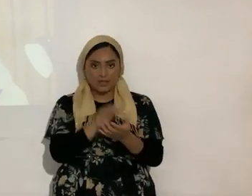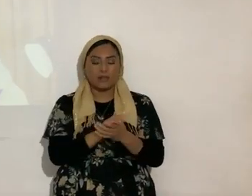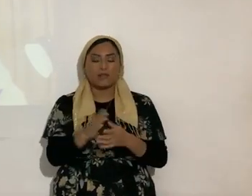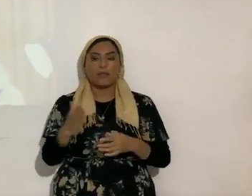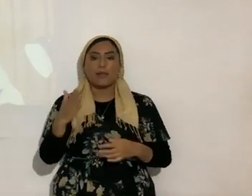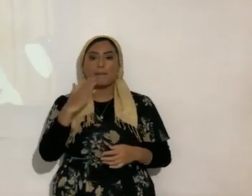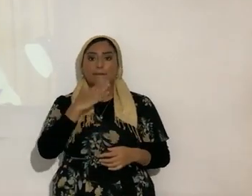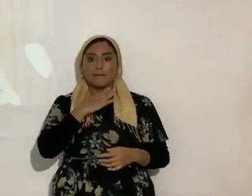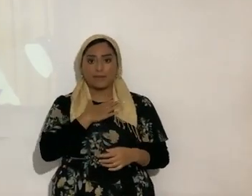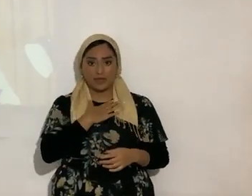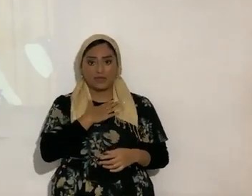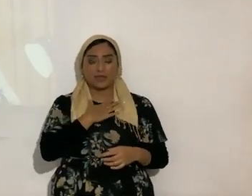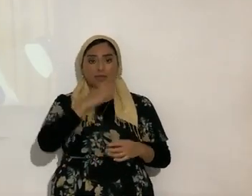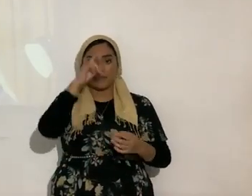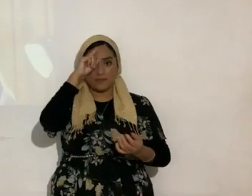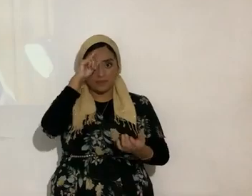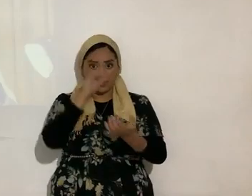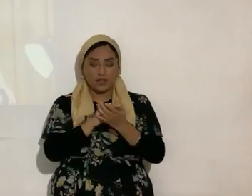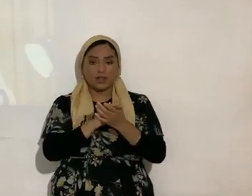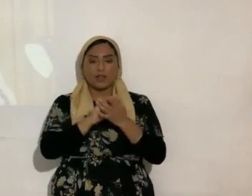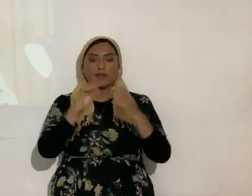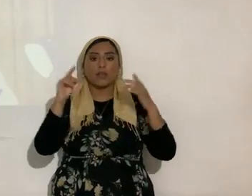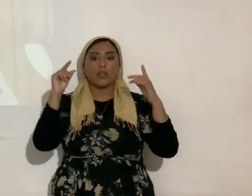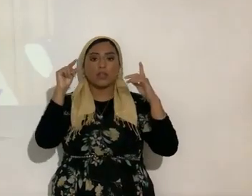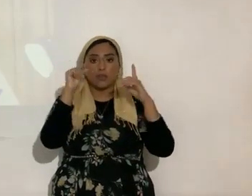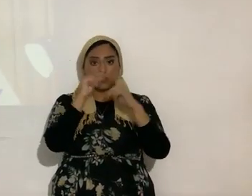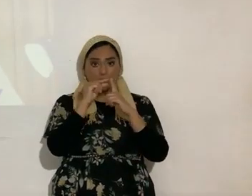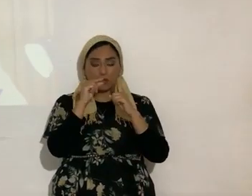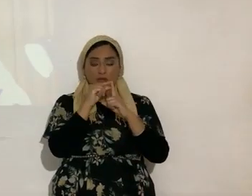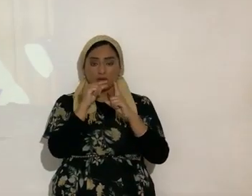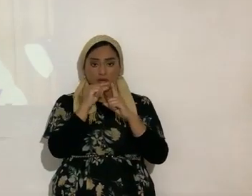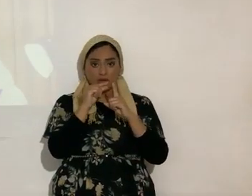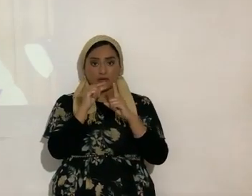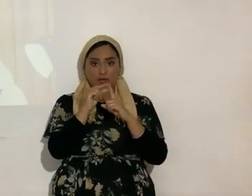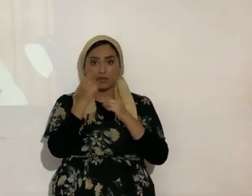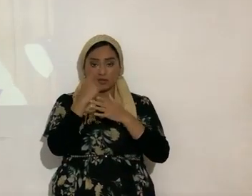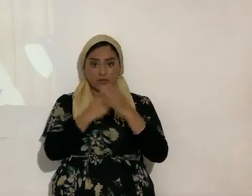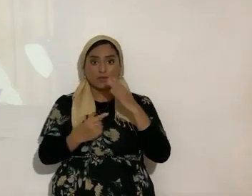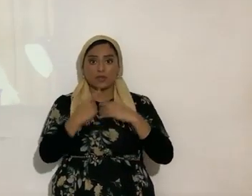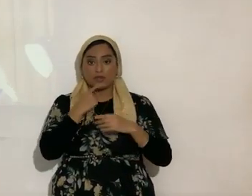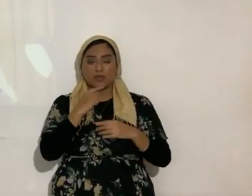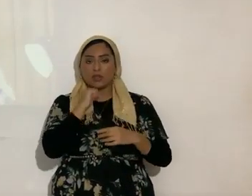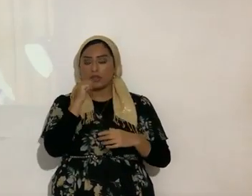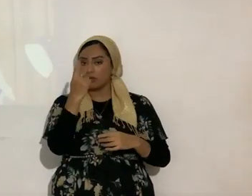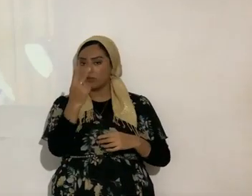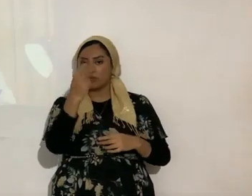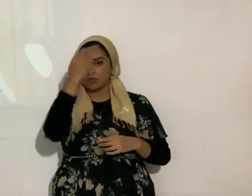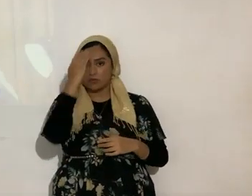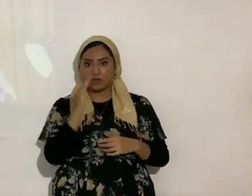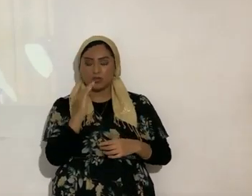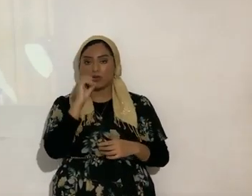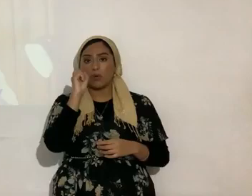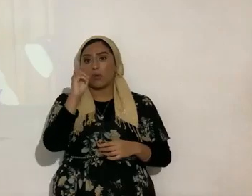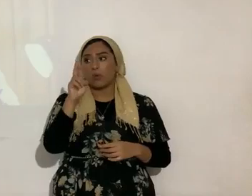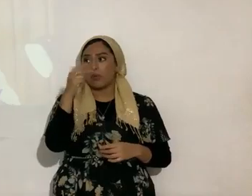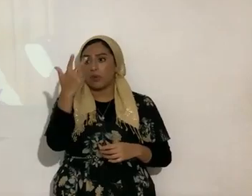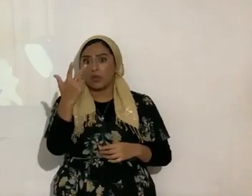o sea creer en la palabra ¿sí? es lo que está diciendo no es que haya dos dioses ni tres nosotros no somos